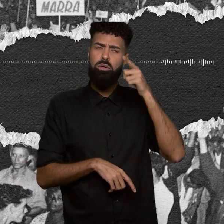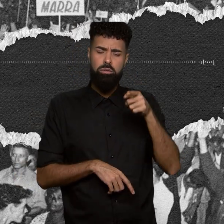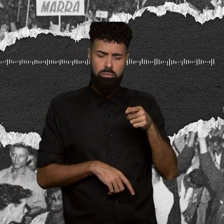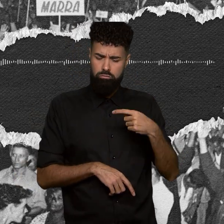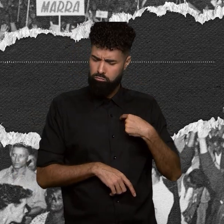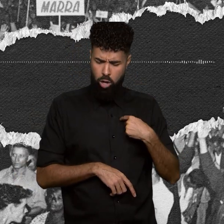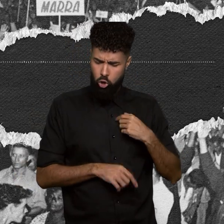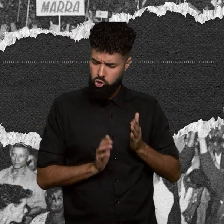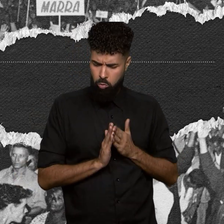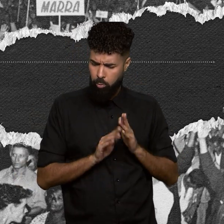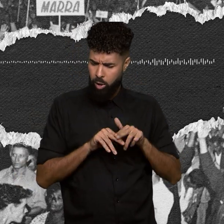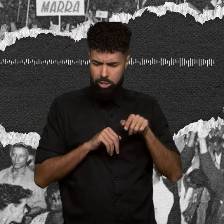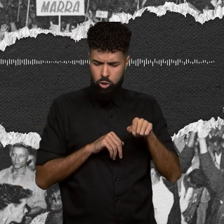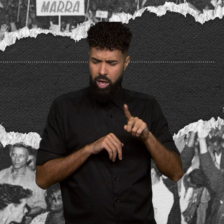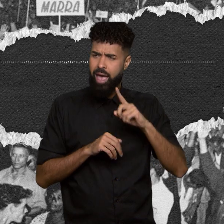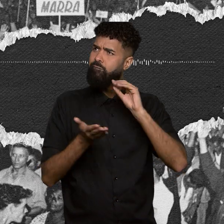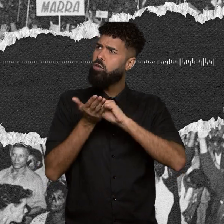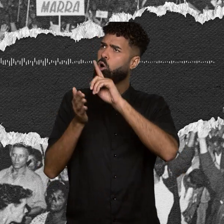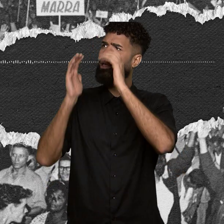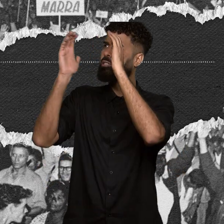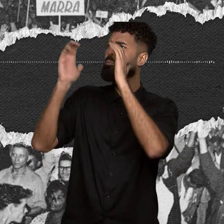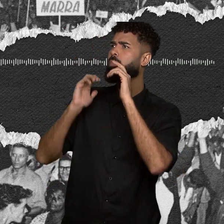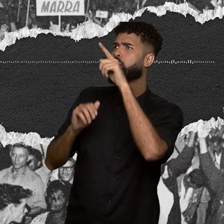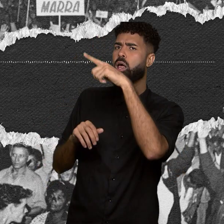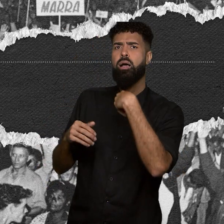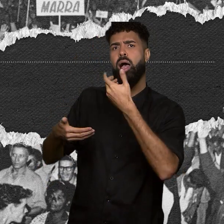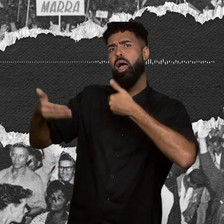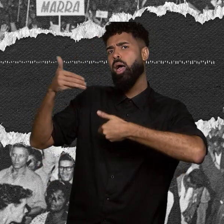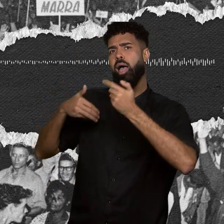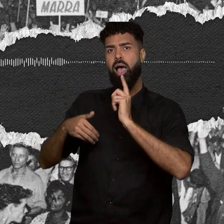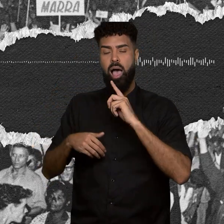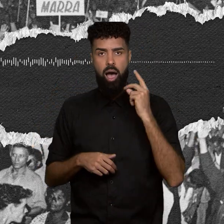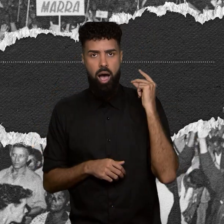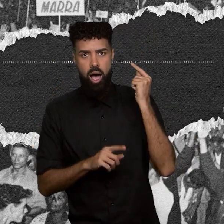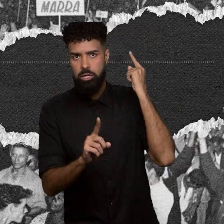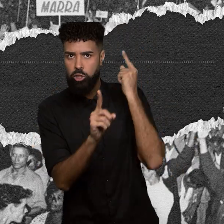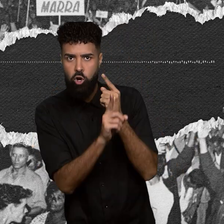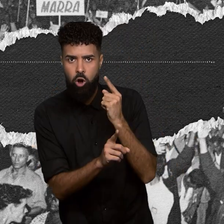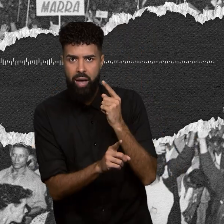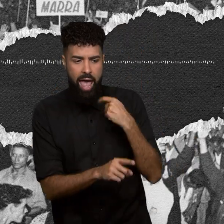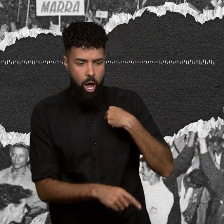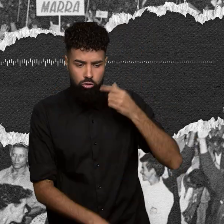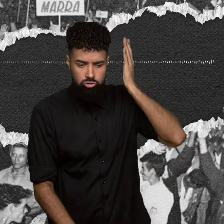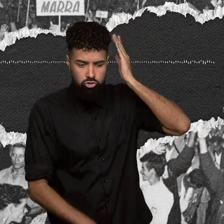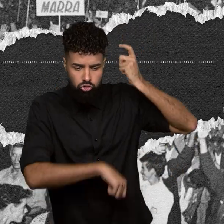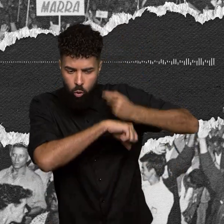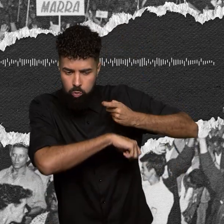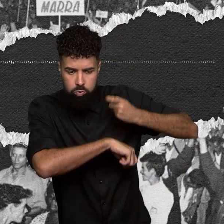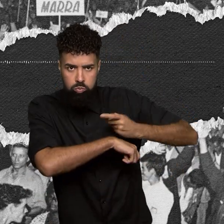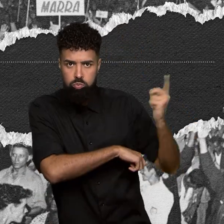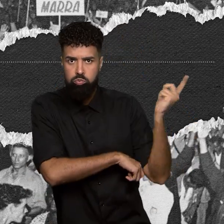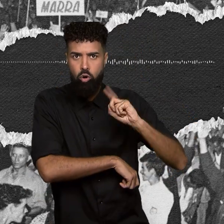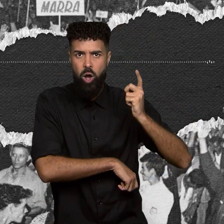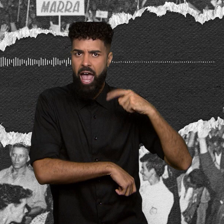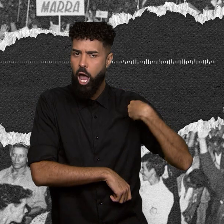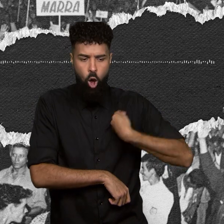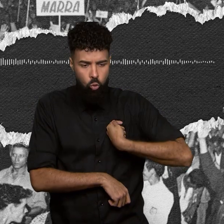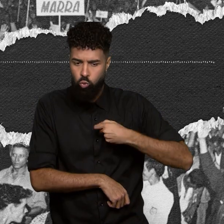essa falácia. E na hora que o povo descobre que ele não é besta e que ele não é preguiçoso, que ele está